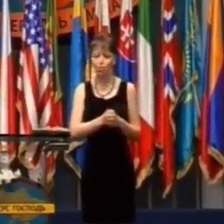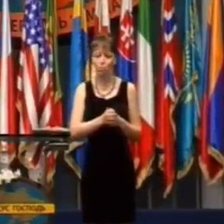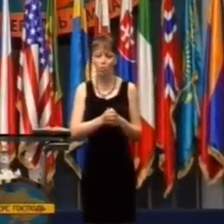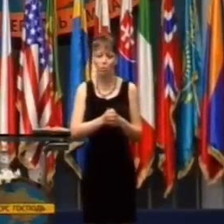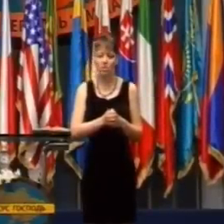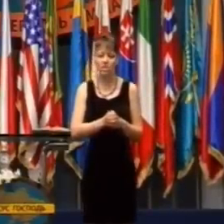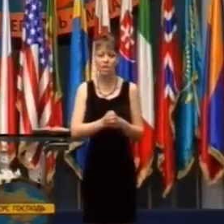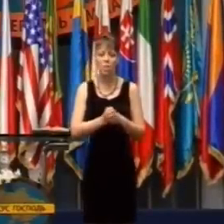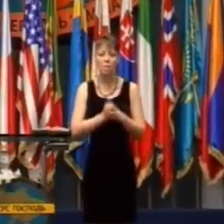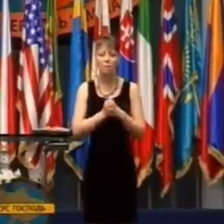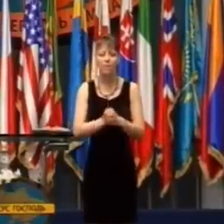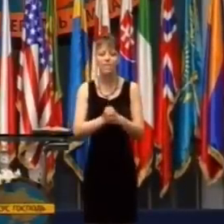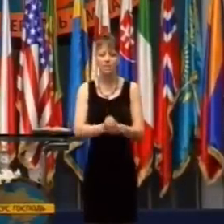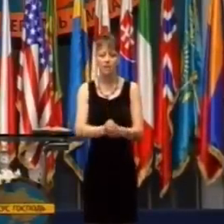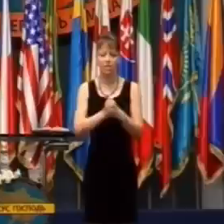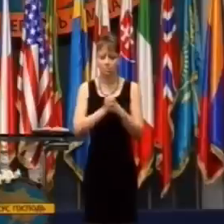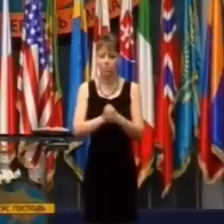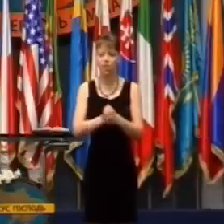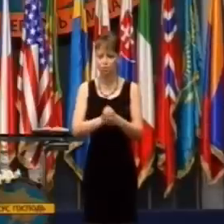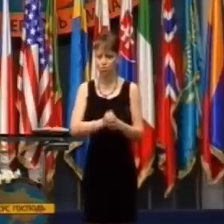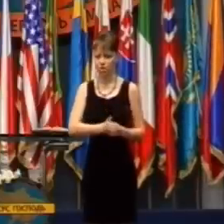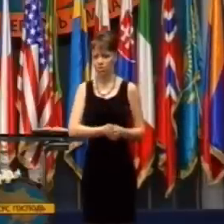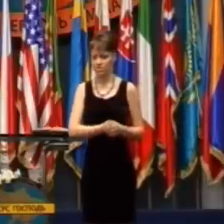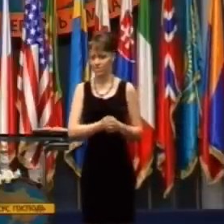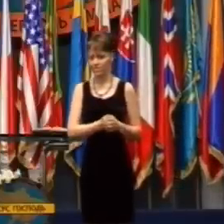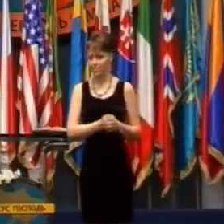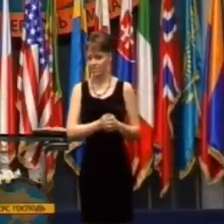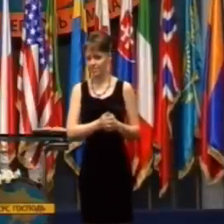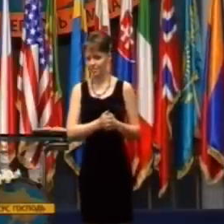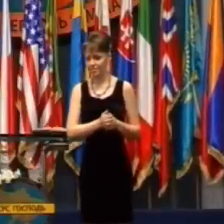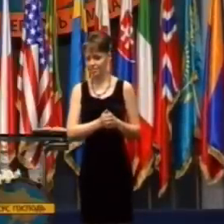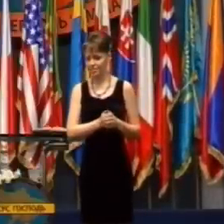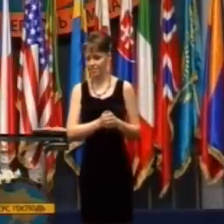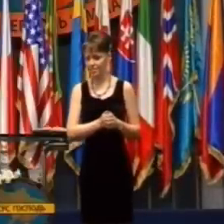Môžem povedať len to, aby ste prišli čo najrychlejšie.